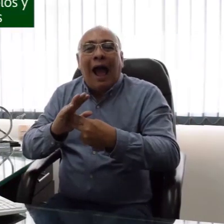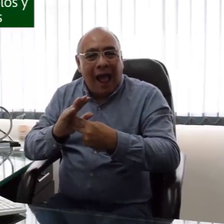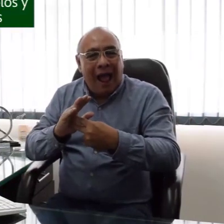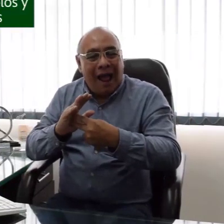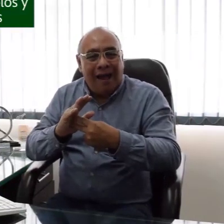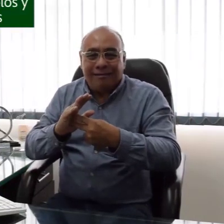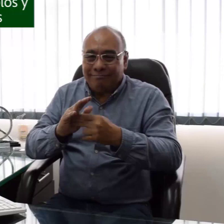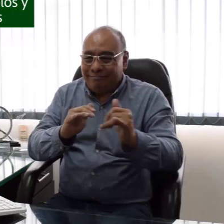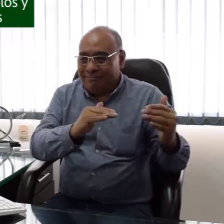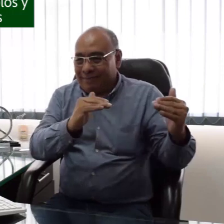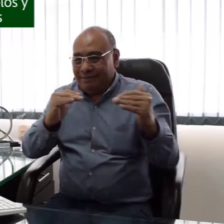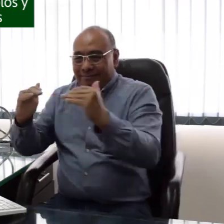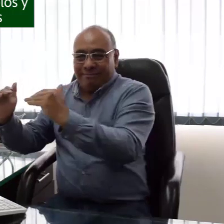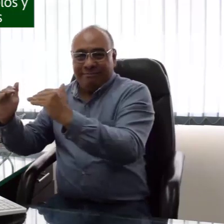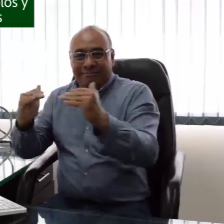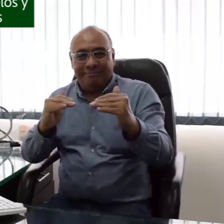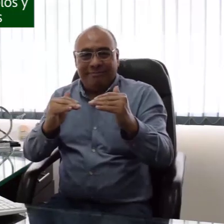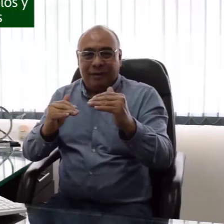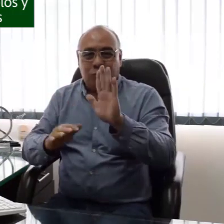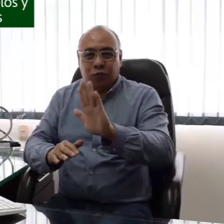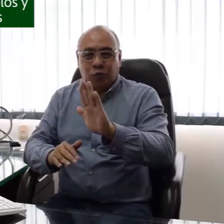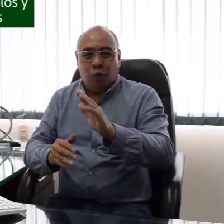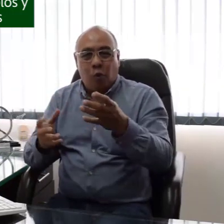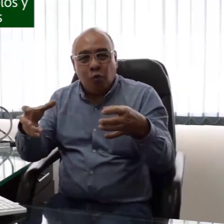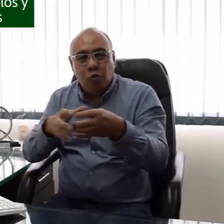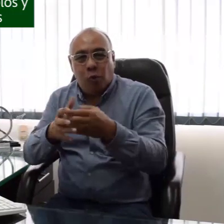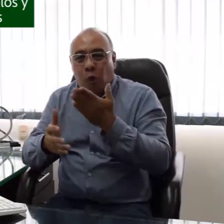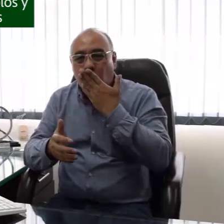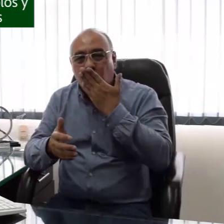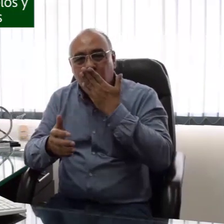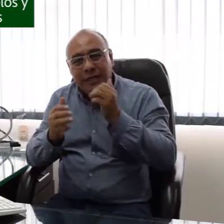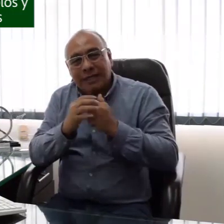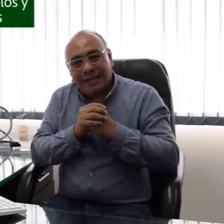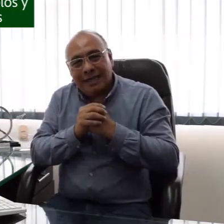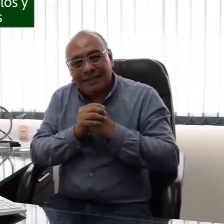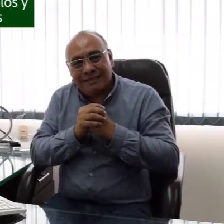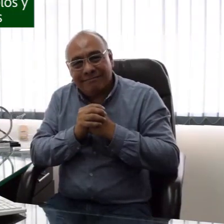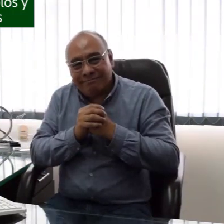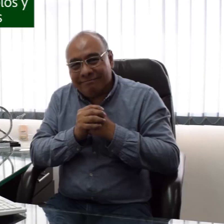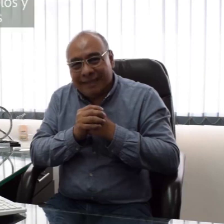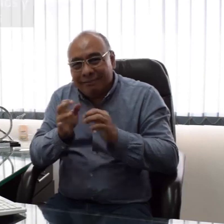equiparables a los pueblos y comunidades indígenas.